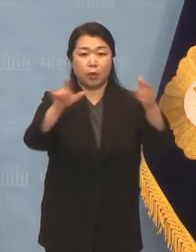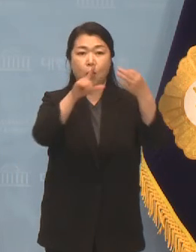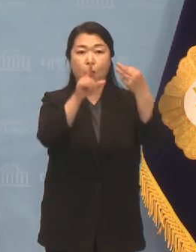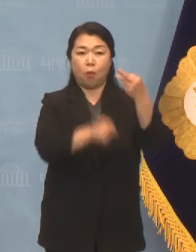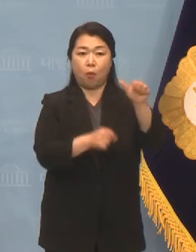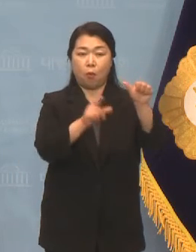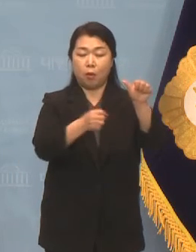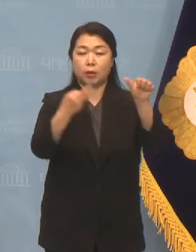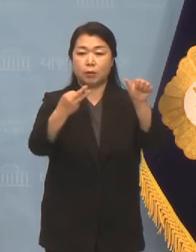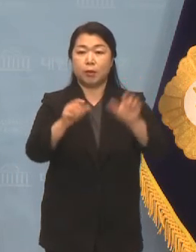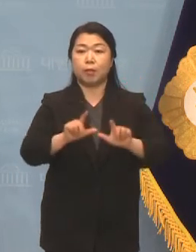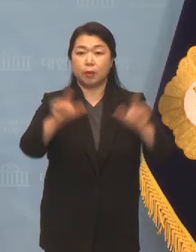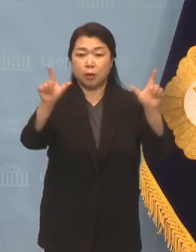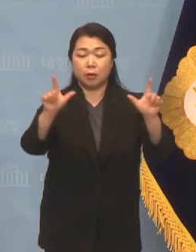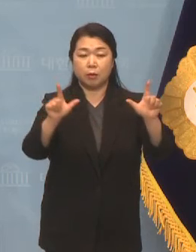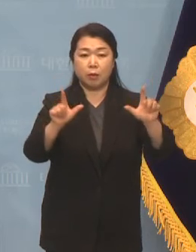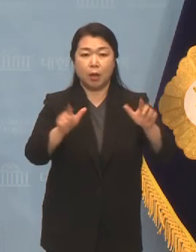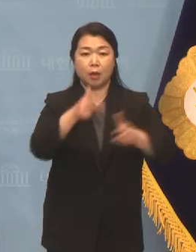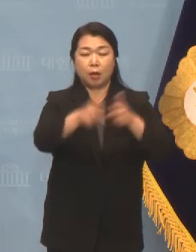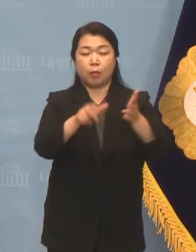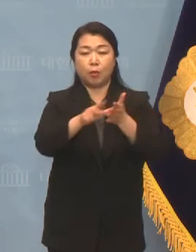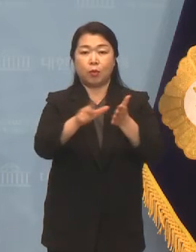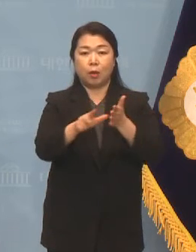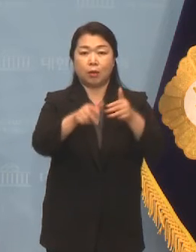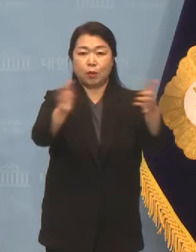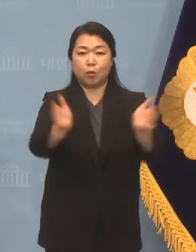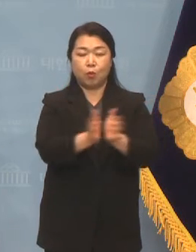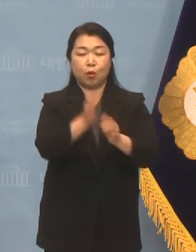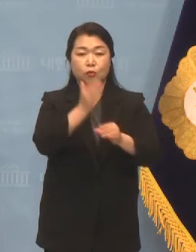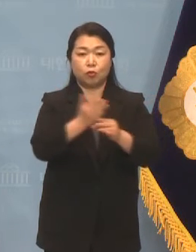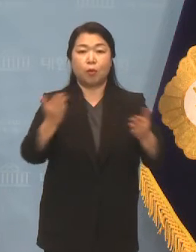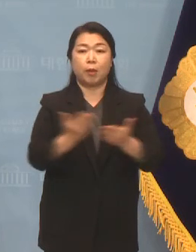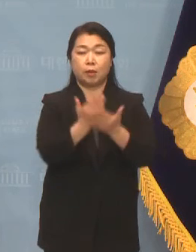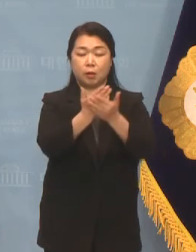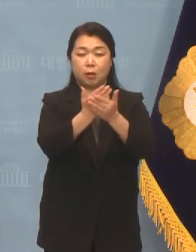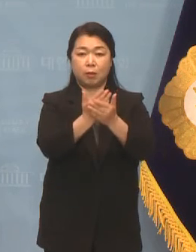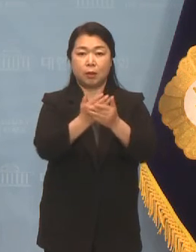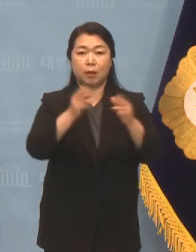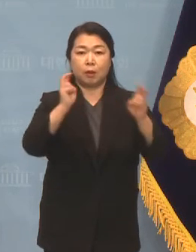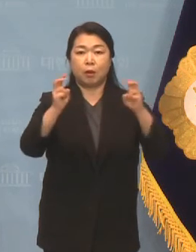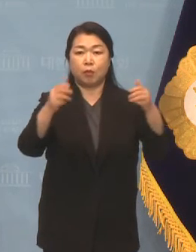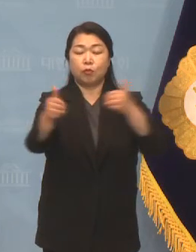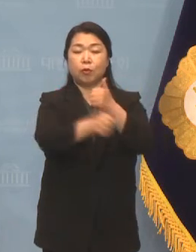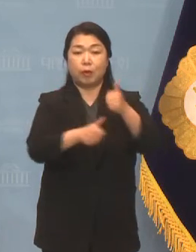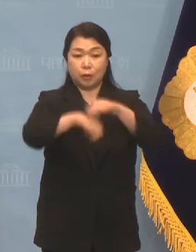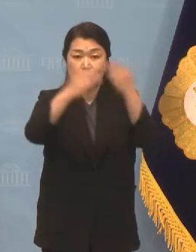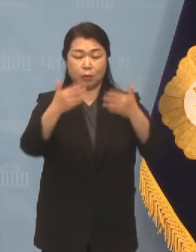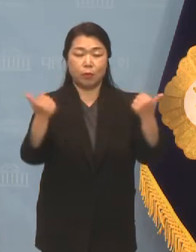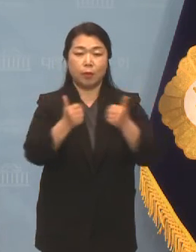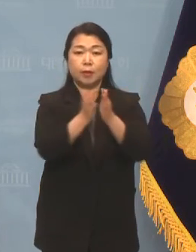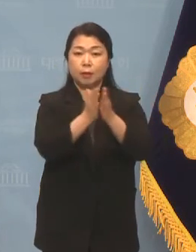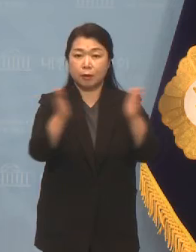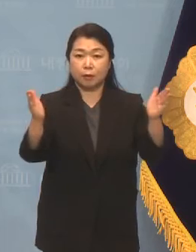13일에는 산업통상자원중소벤처기업위원회가 전체회의를 열어서